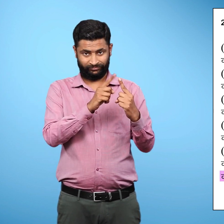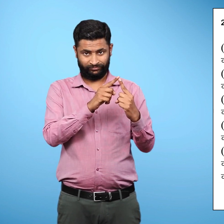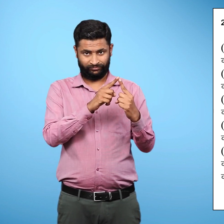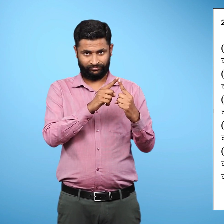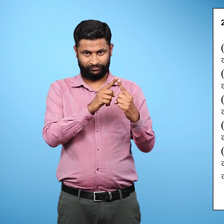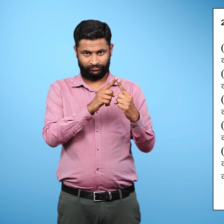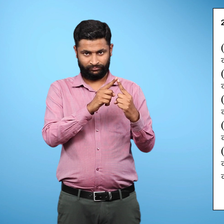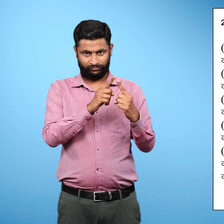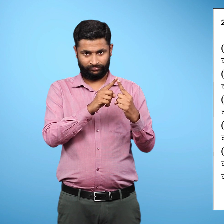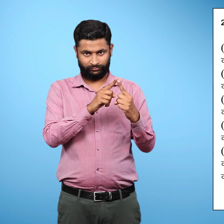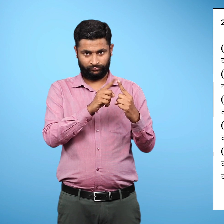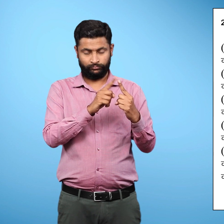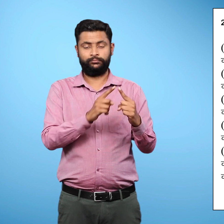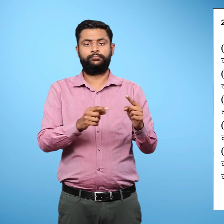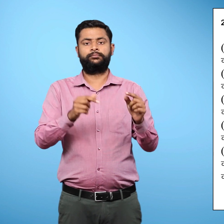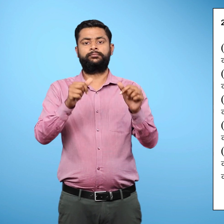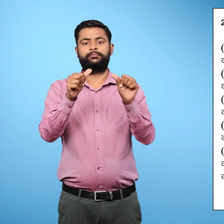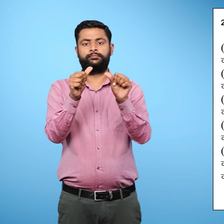क, एंडीज